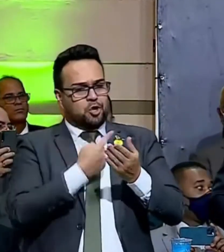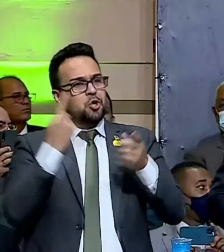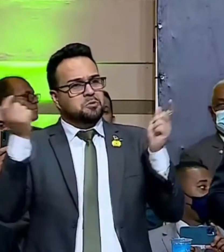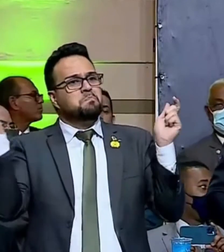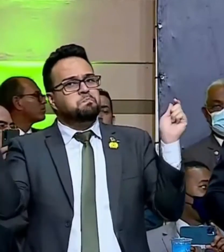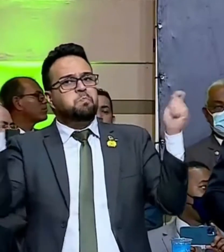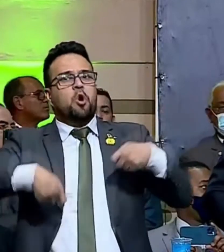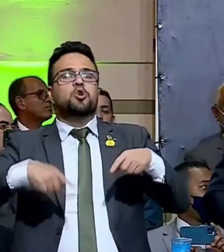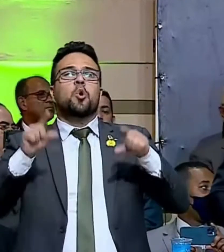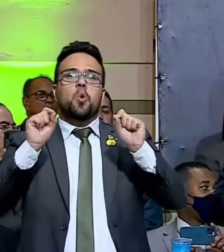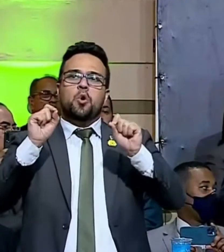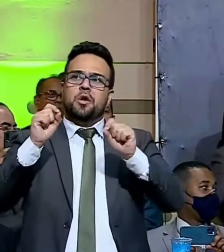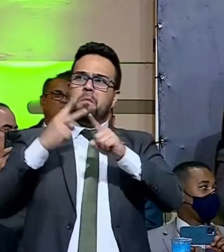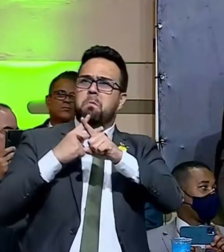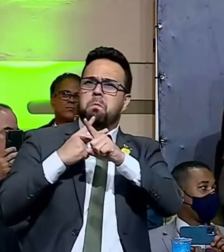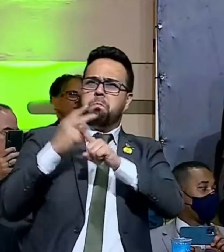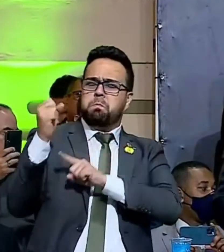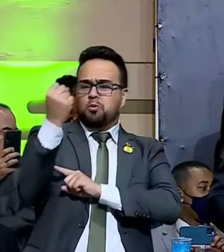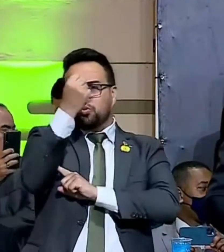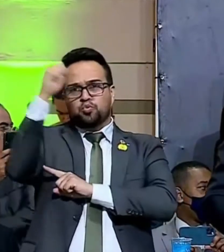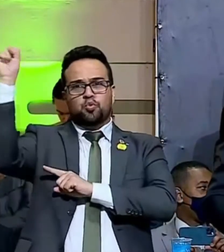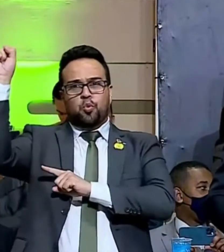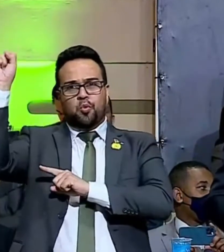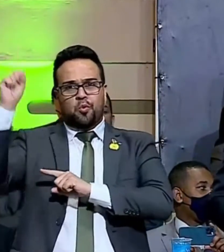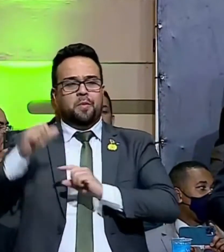superar esses obstáculos.